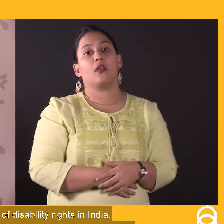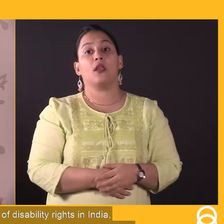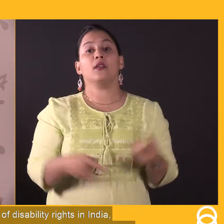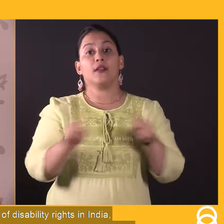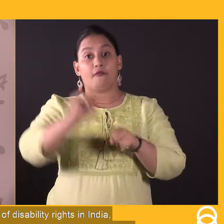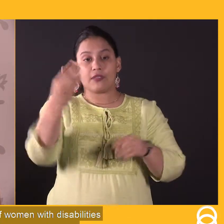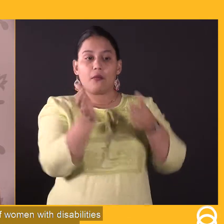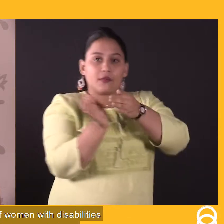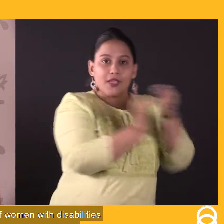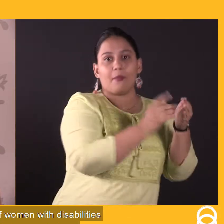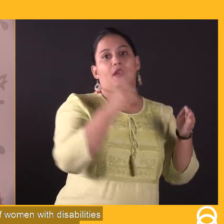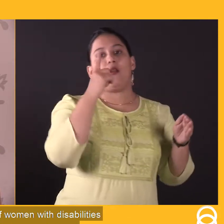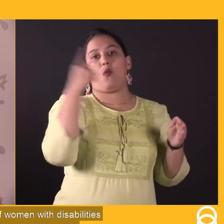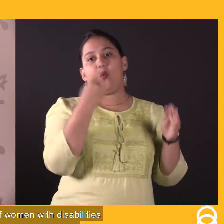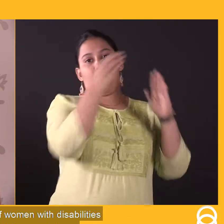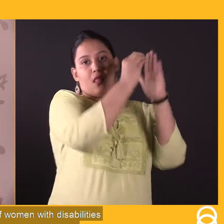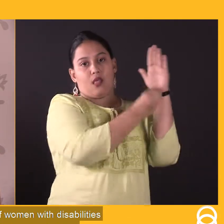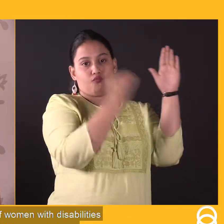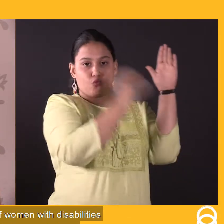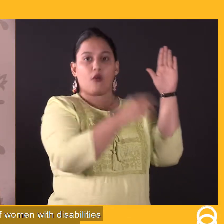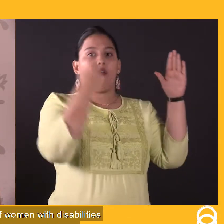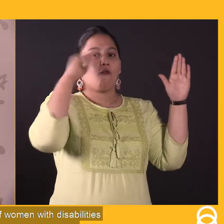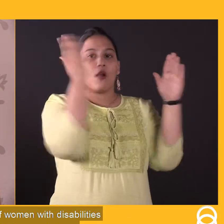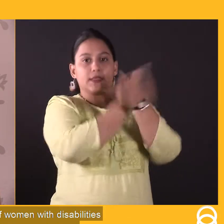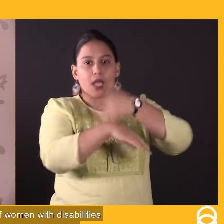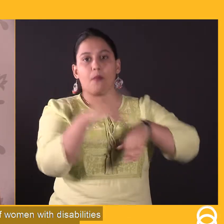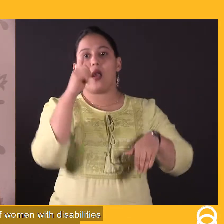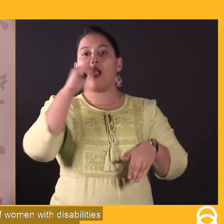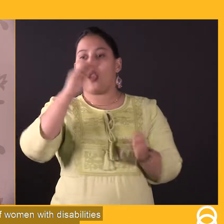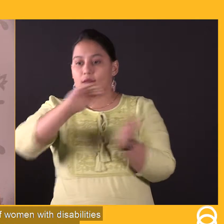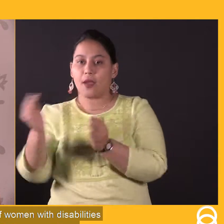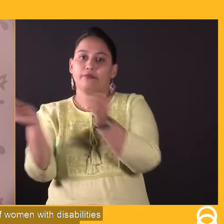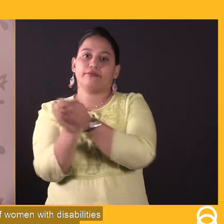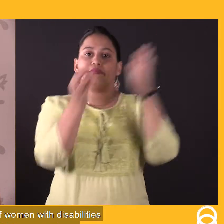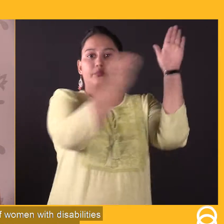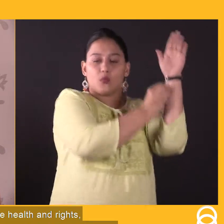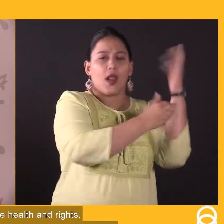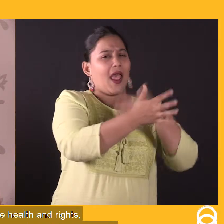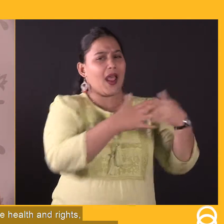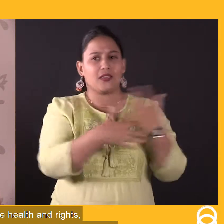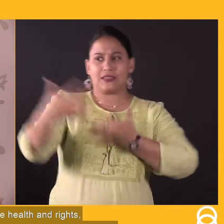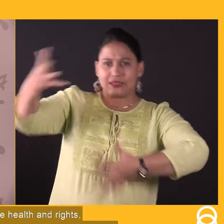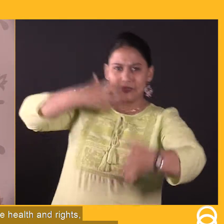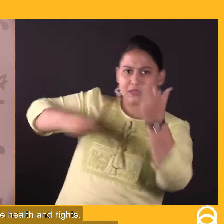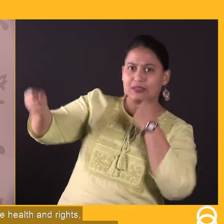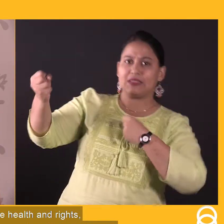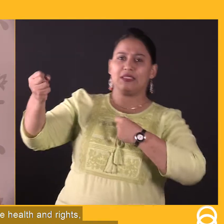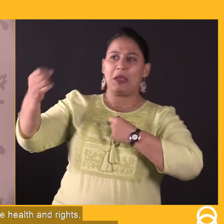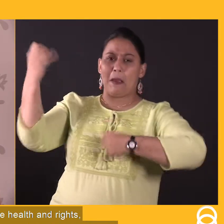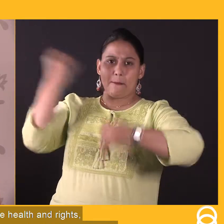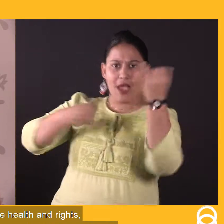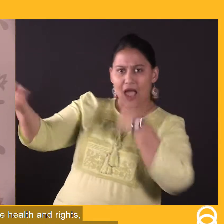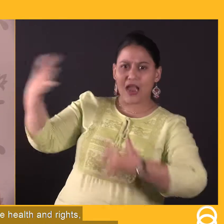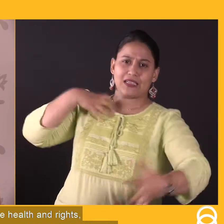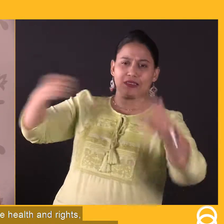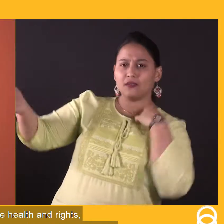से जगा दी गयी है और उनके किलाफ होने वाले शोशन, दुरूपयोग, हिंसा, योण और परजनल स्वास्तिय